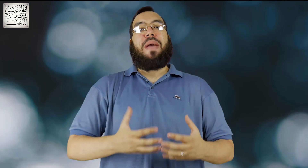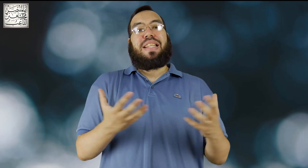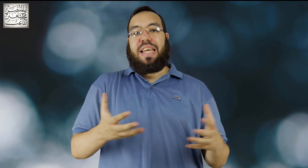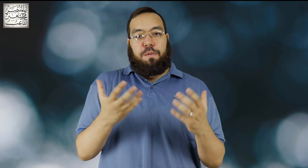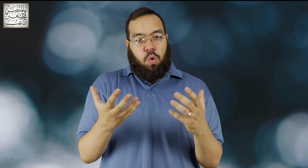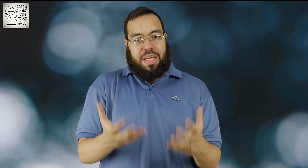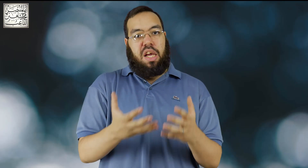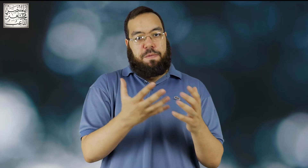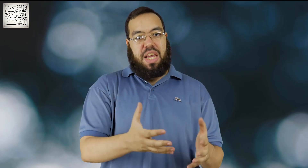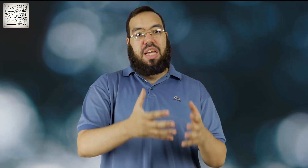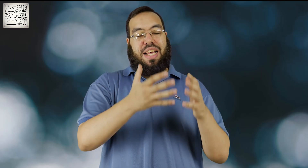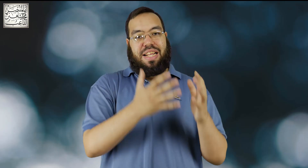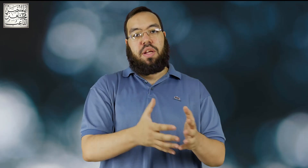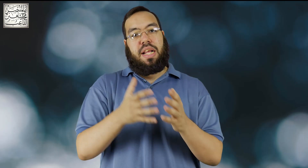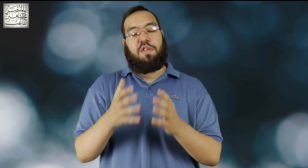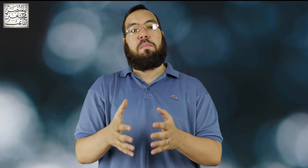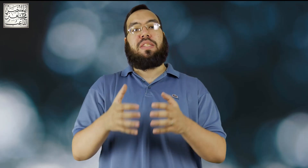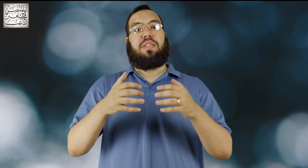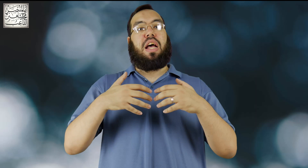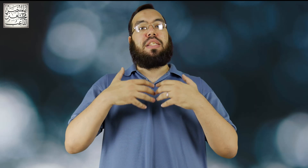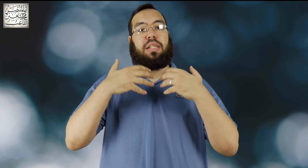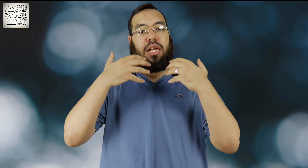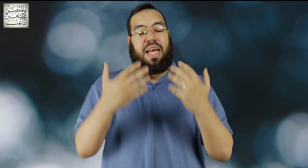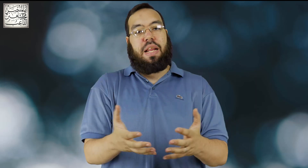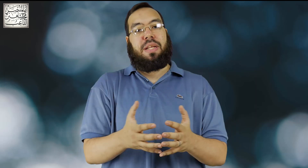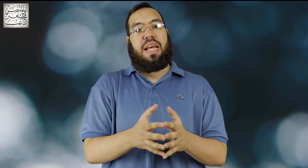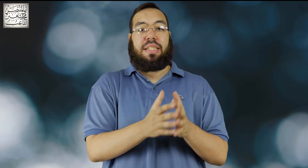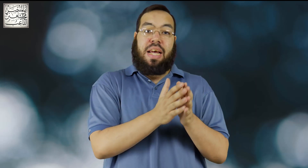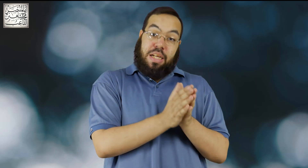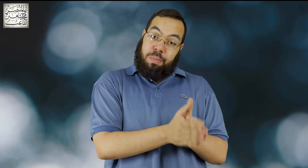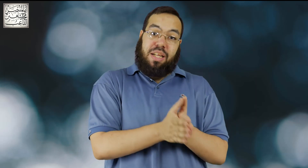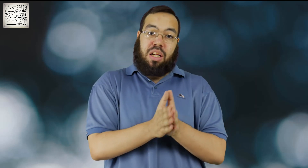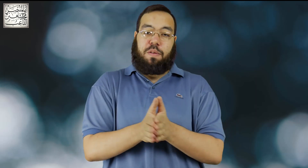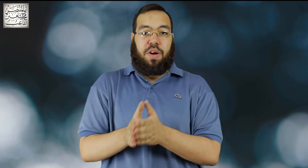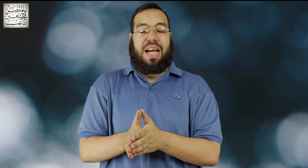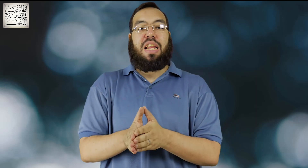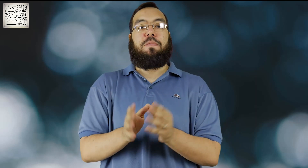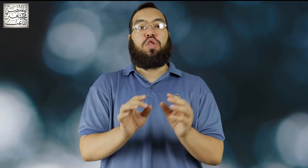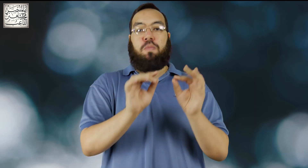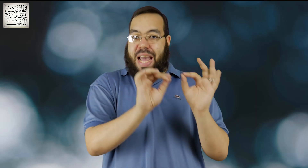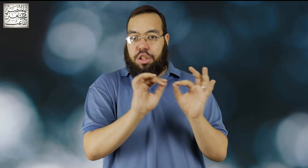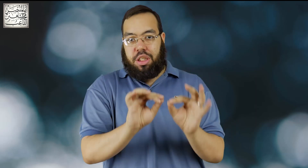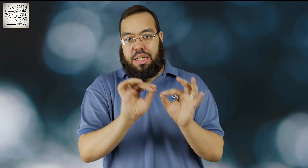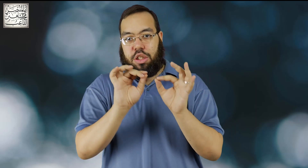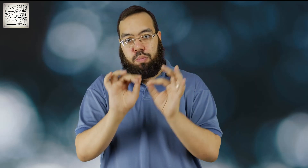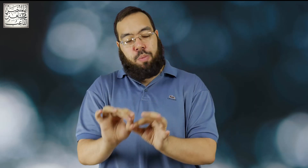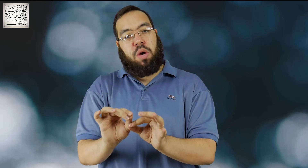محتاج الفور كي في ايه ده الانترنت في مصر اصلا اغلب الناس لو بتقدر تتفرج على الفيديو باتش دي سبعمائة